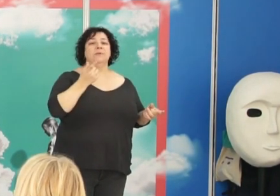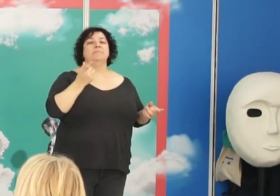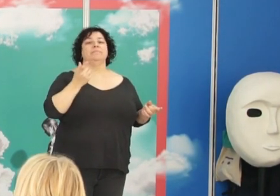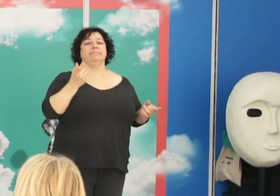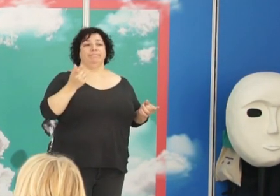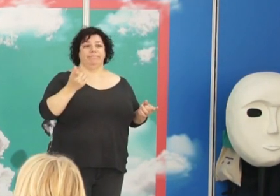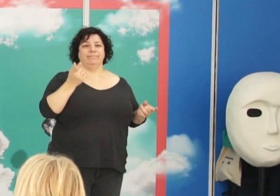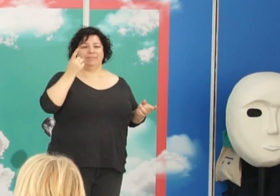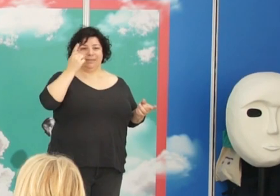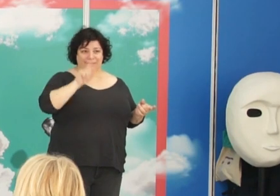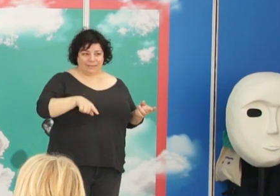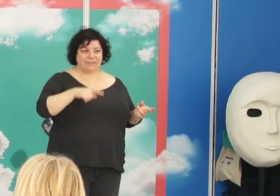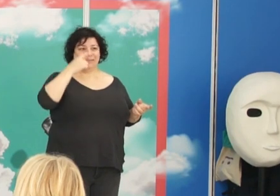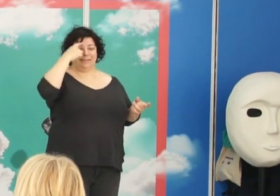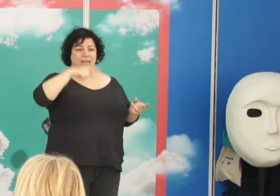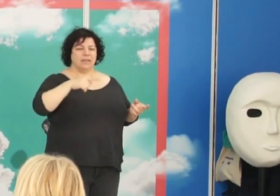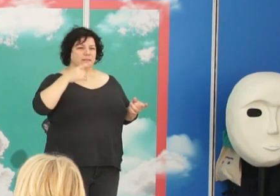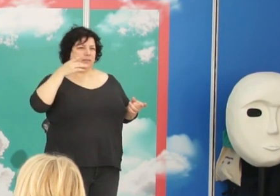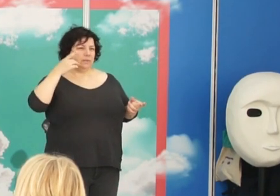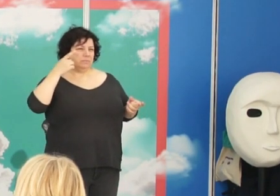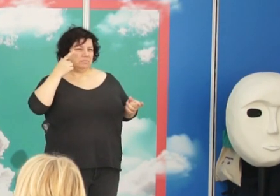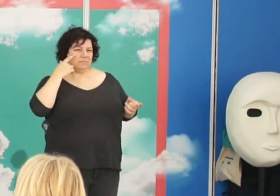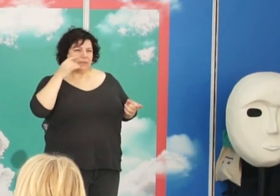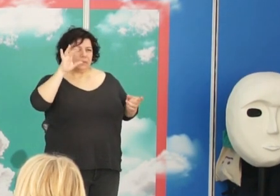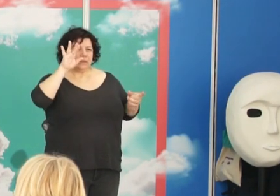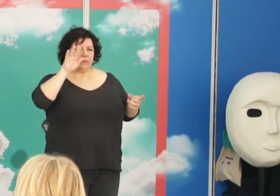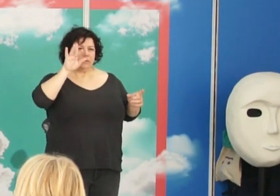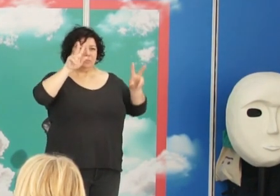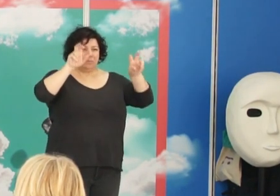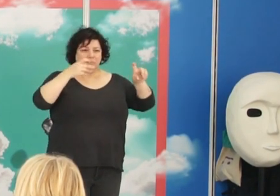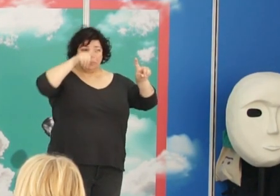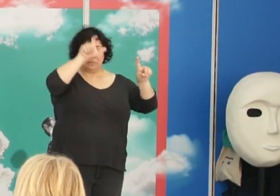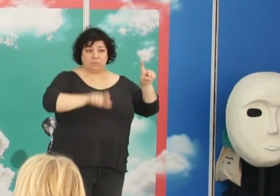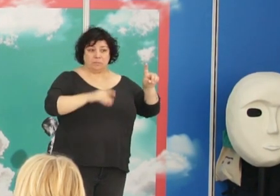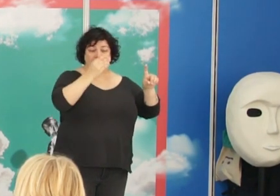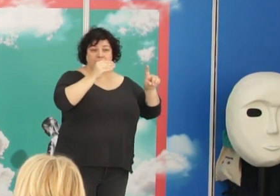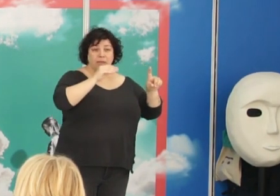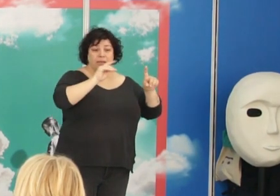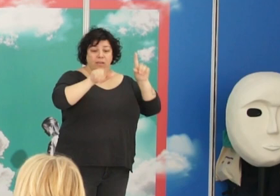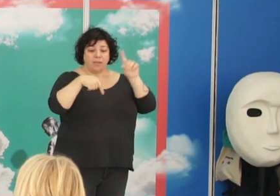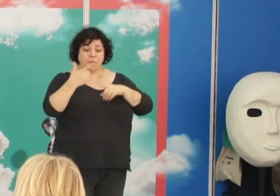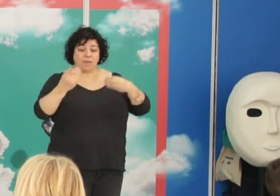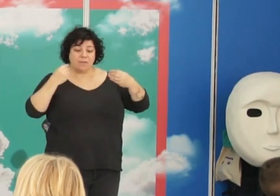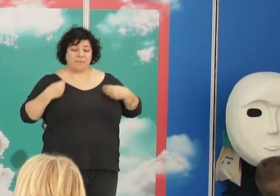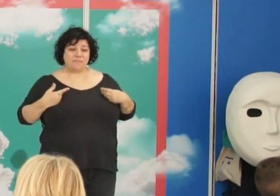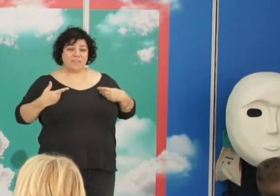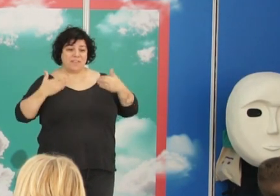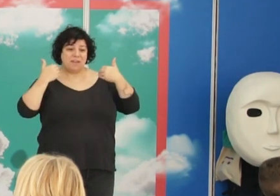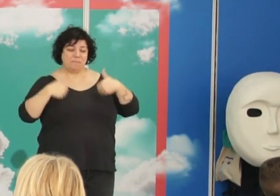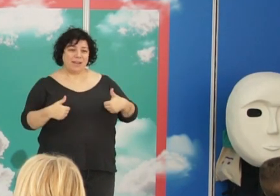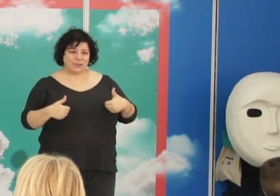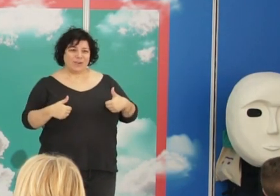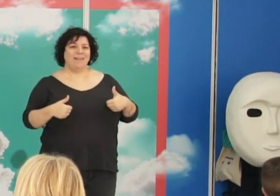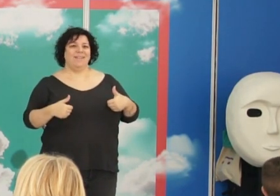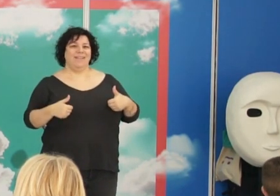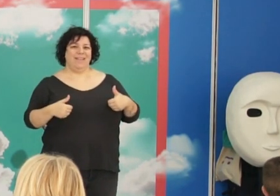Sé que quienes hayáis escuchado sobre Pío del Río Ortega y luego su trayectoria personal, es algo más